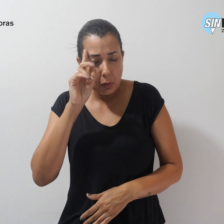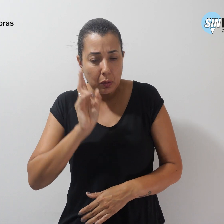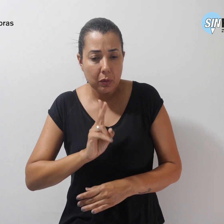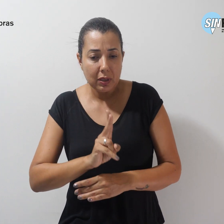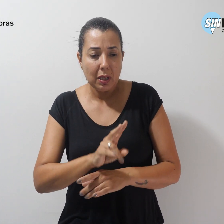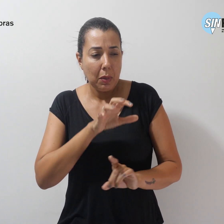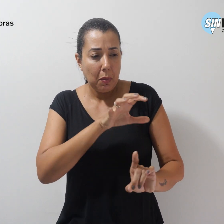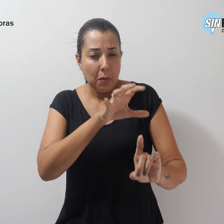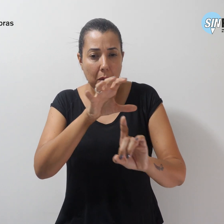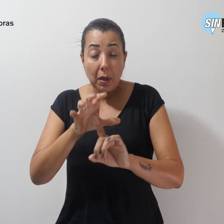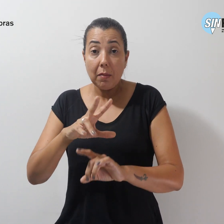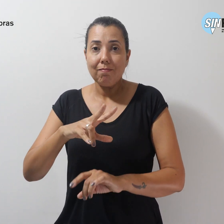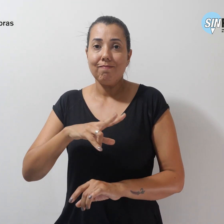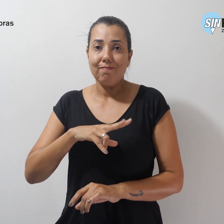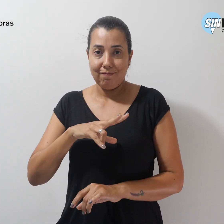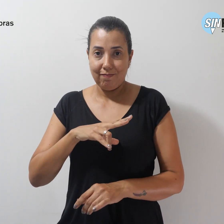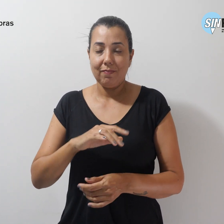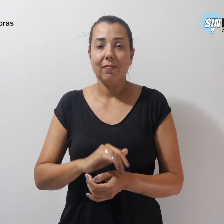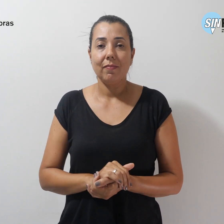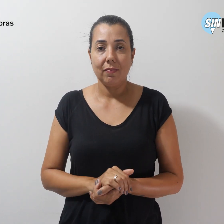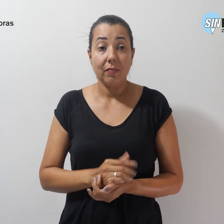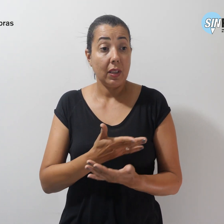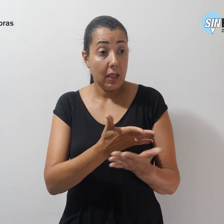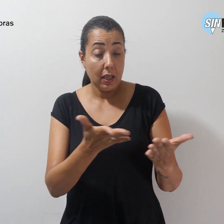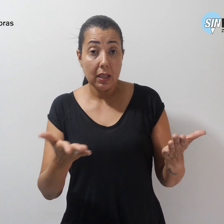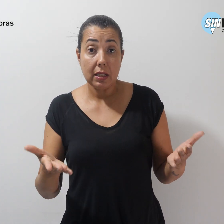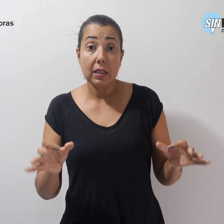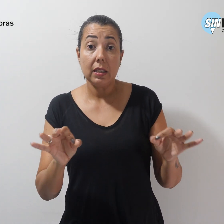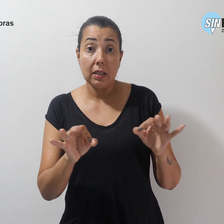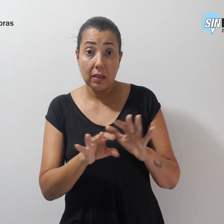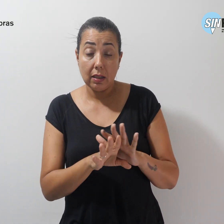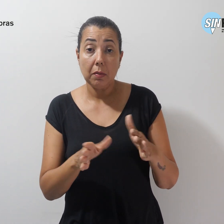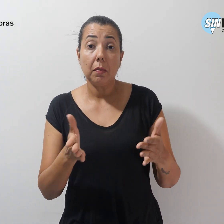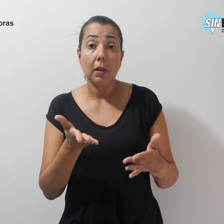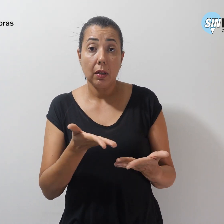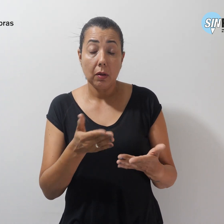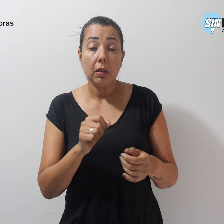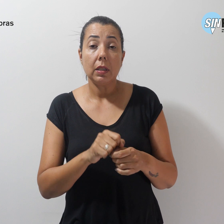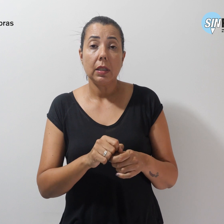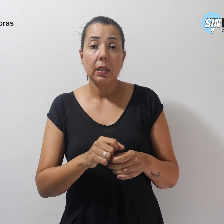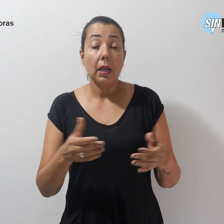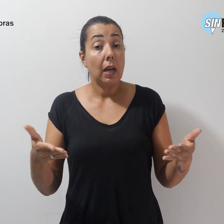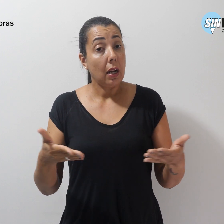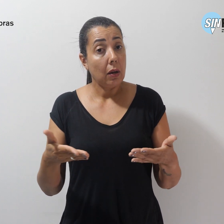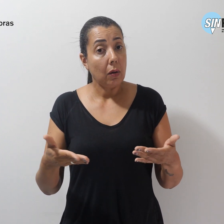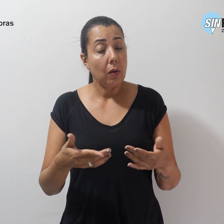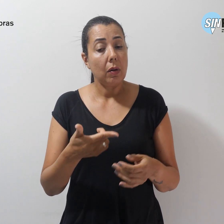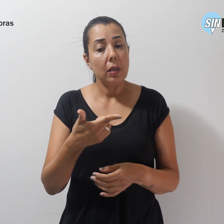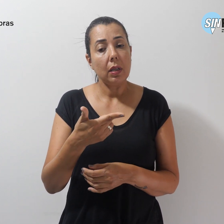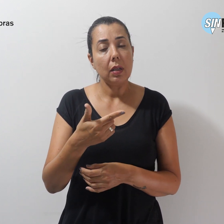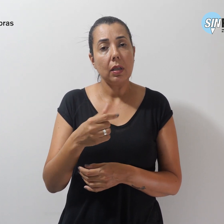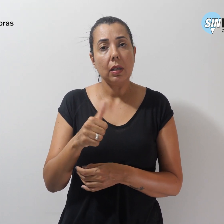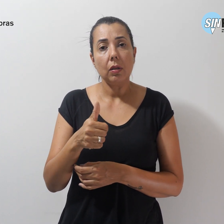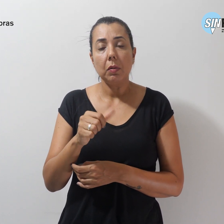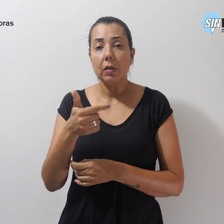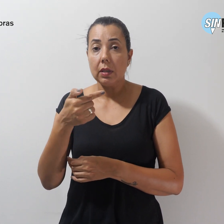ser privatizada. Esse desmonte se intensificou entre 2017 e